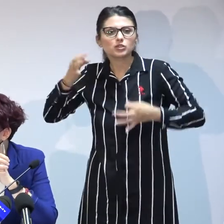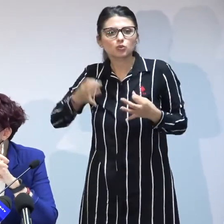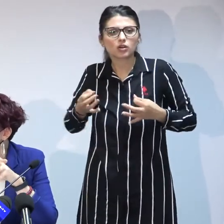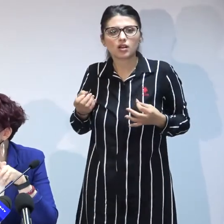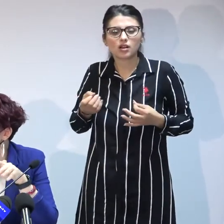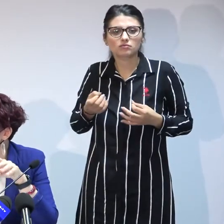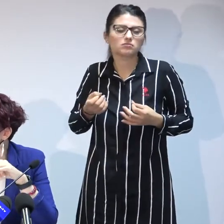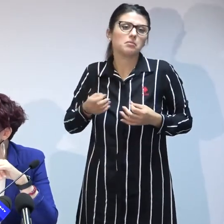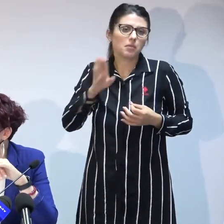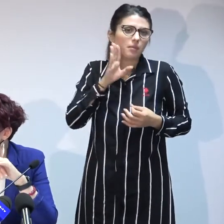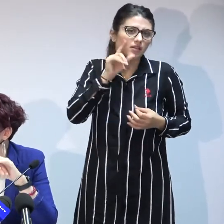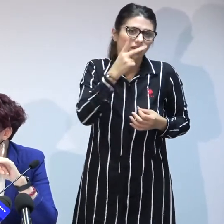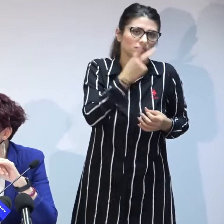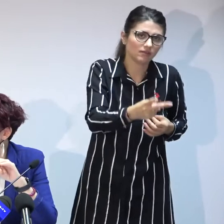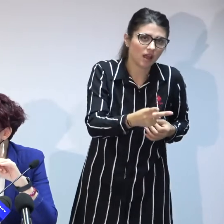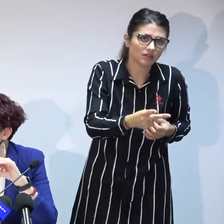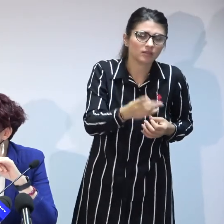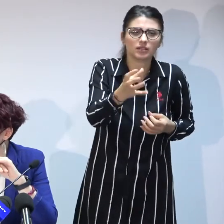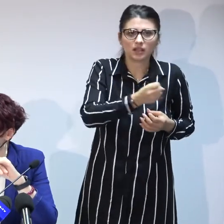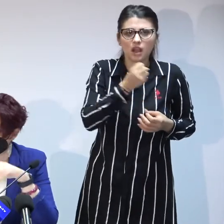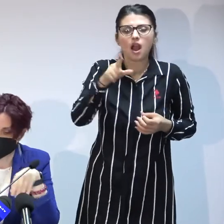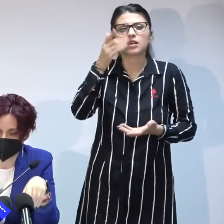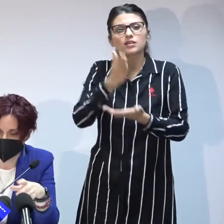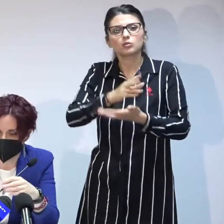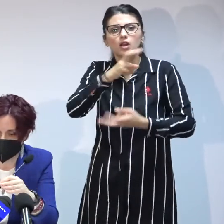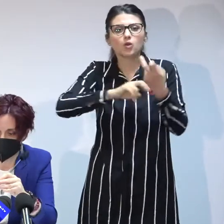copilului are dreptul să-l fau și să-l vizitez